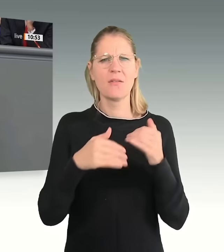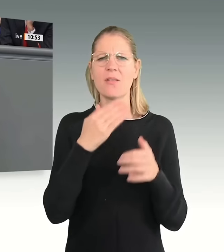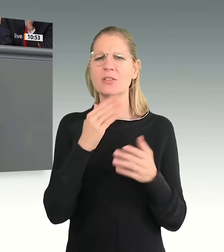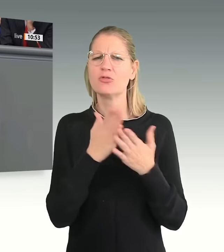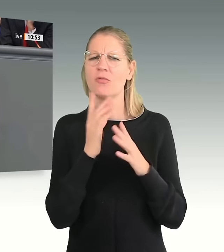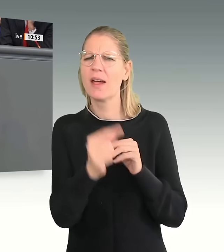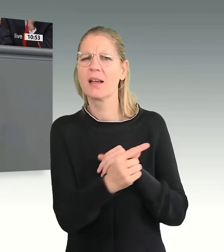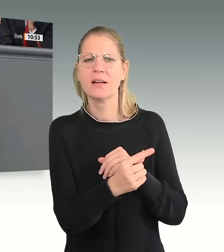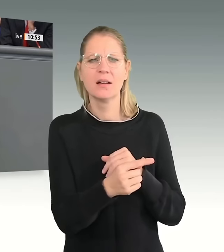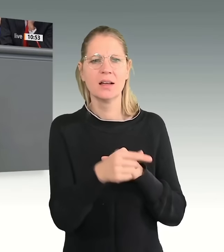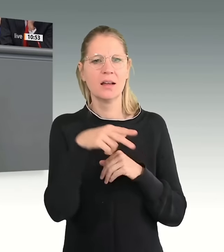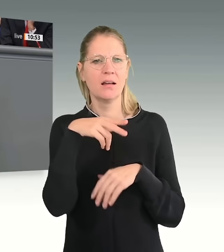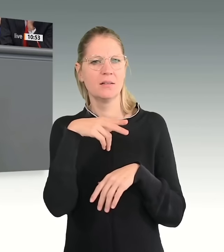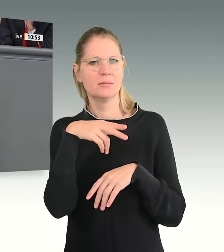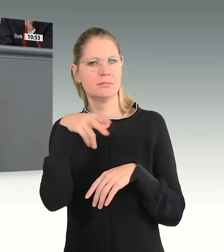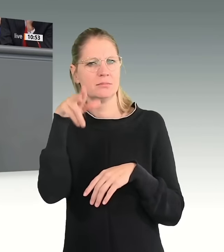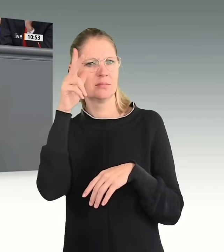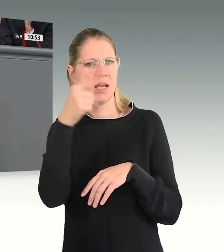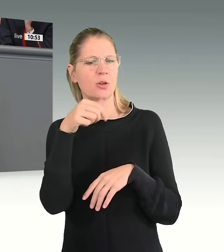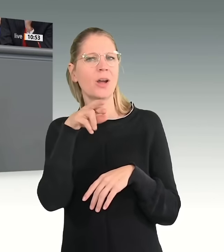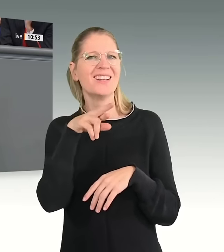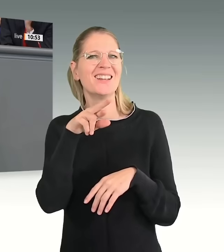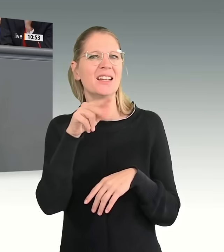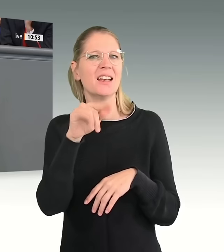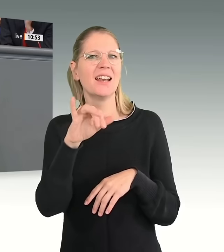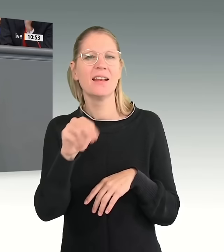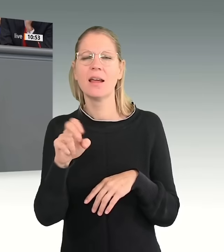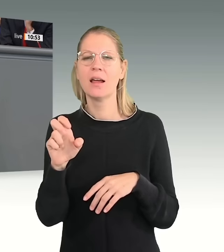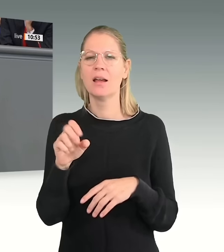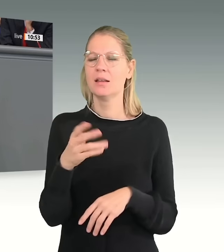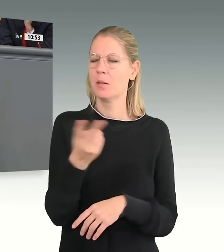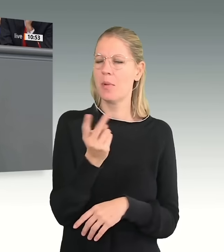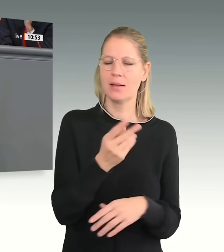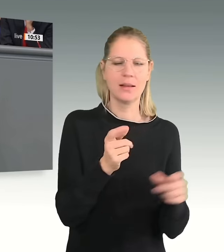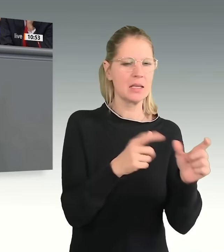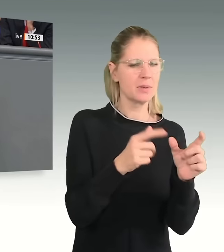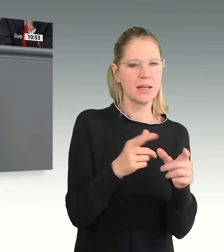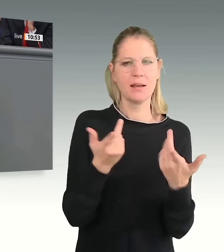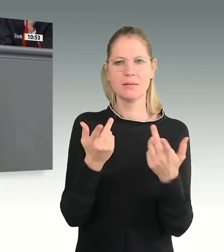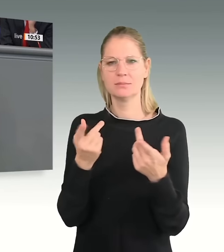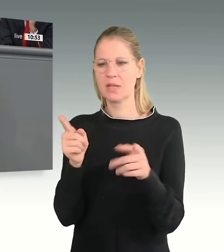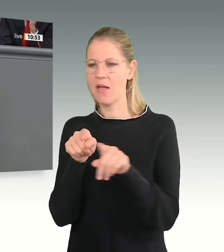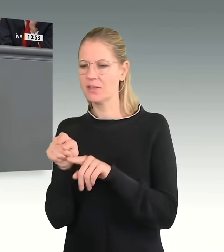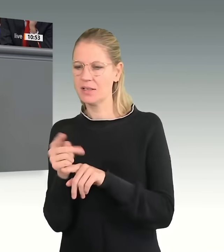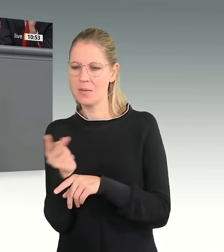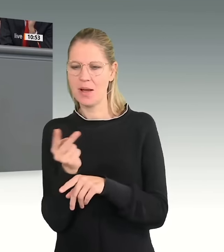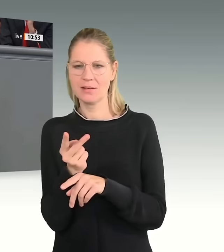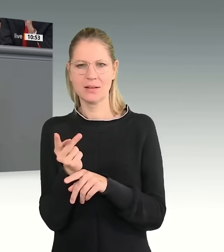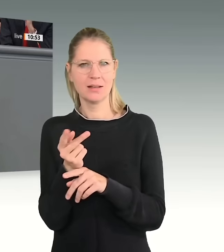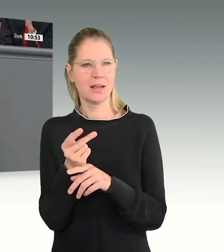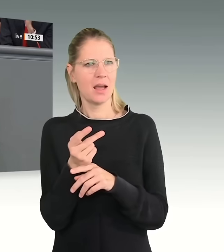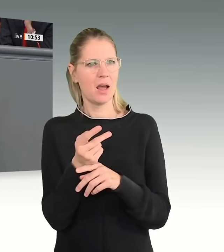wenn man Ihnen zuhört, wie Sie beide sich, wie sich SPD und FDP an der Opposition, an der CDU,